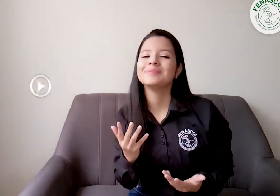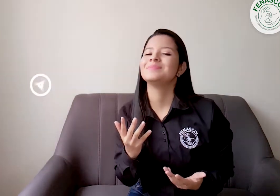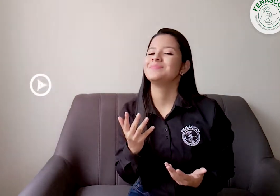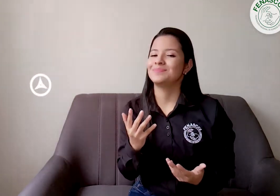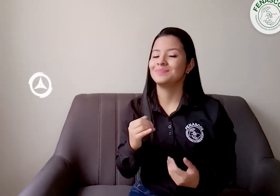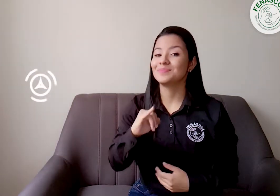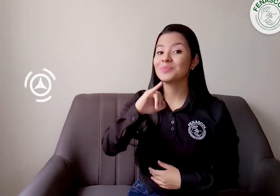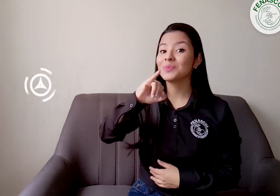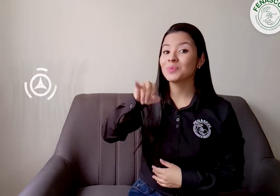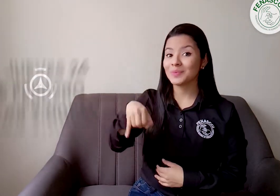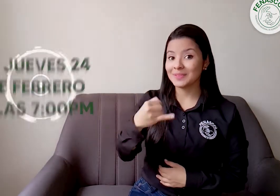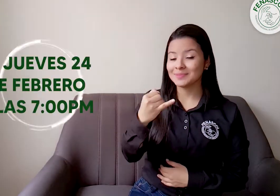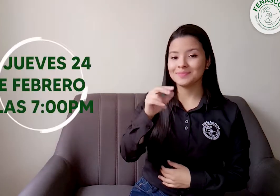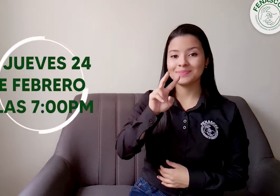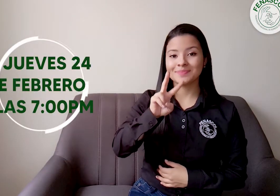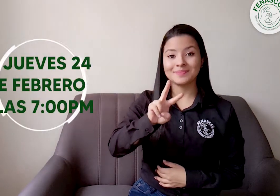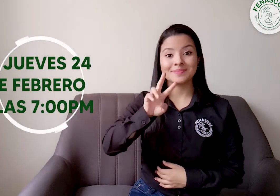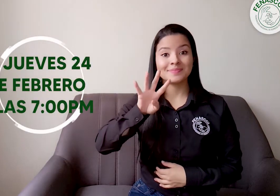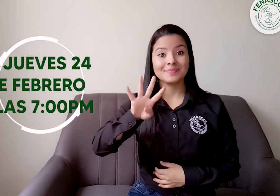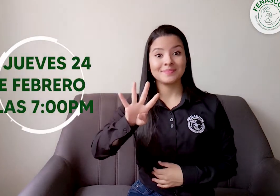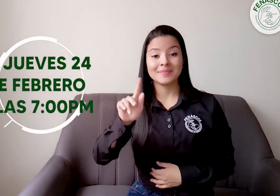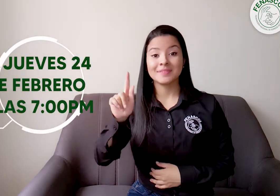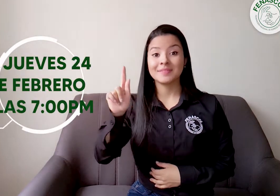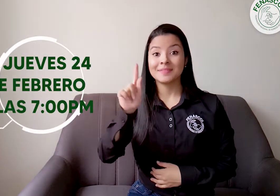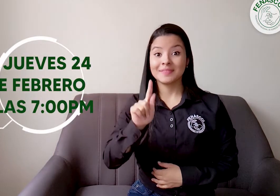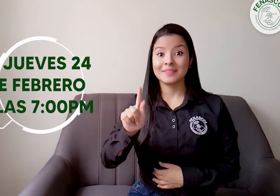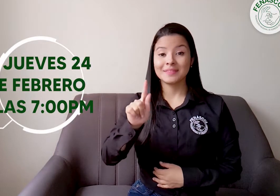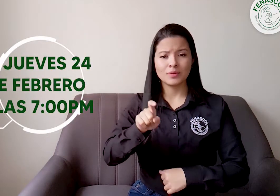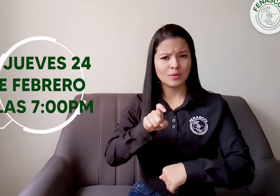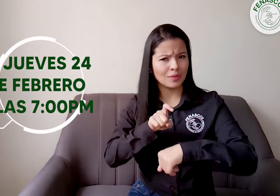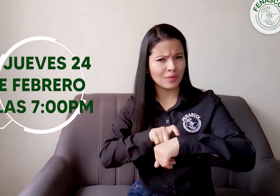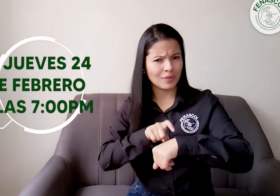el jueves 24 de febrero a las 7 de la noche.